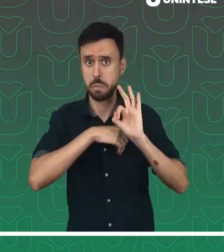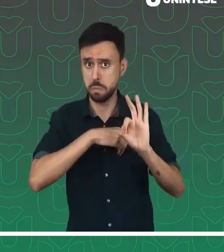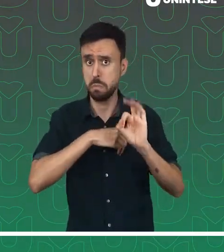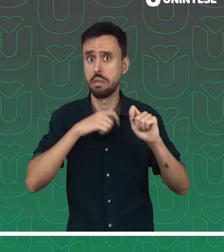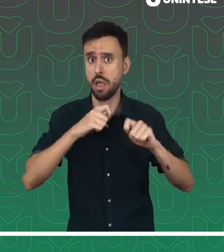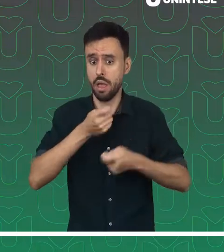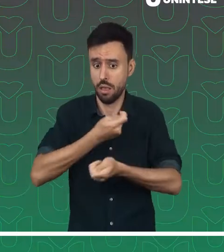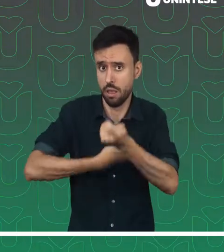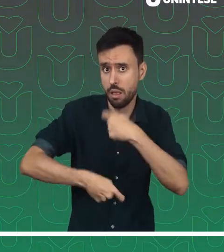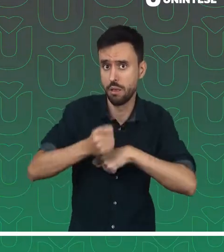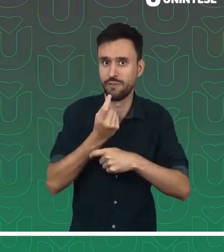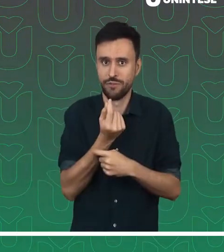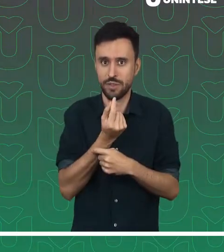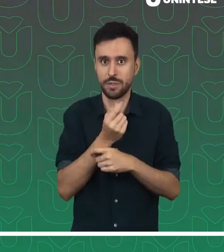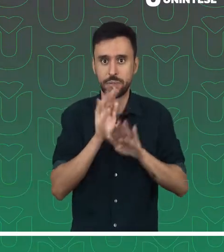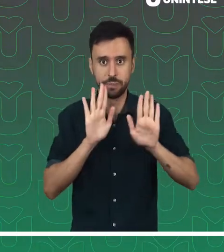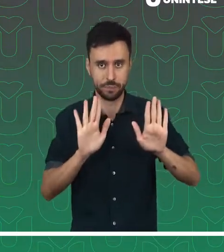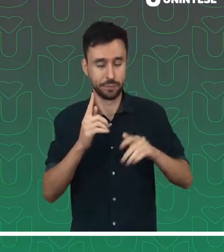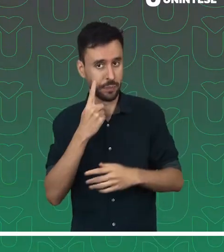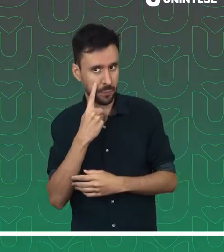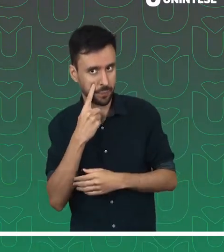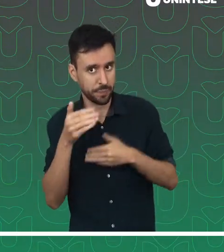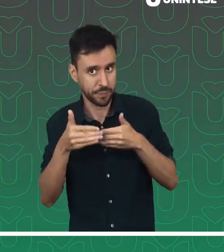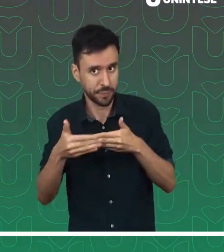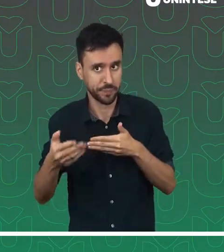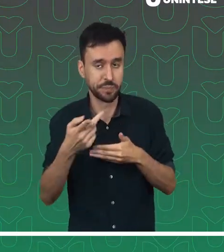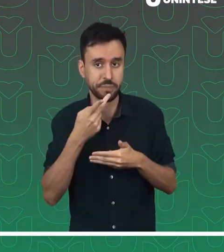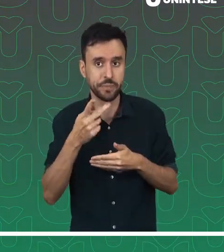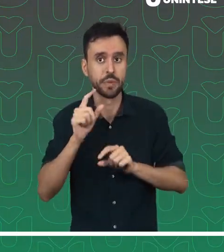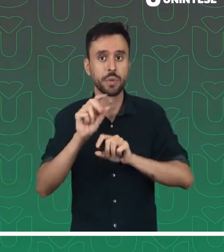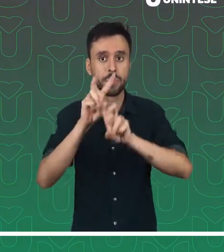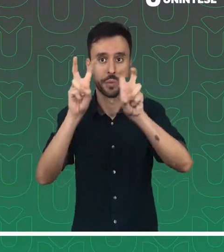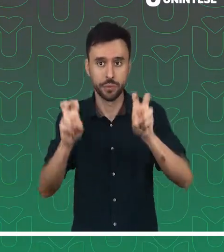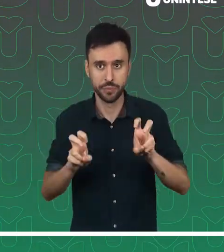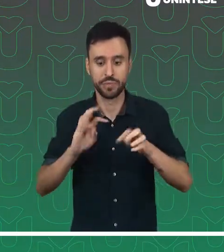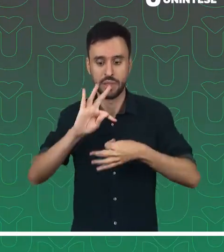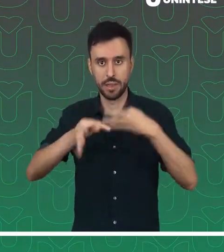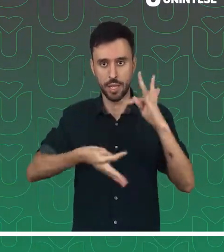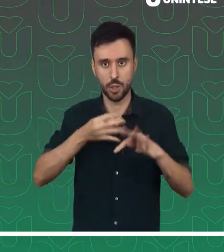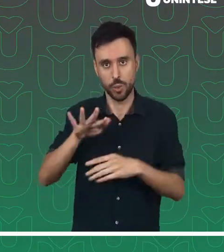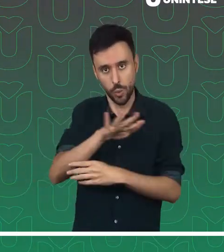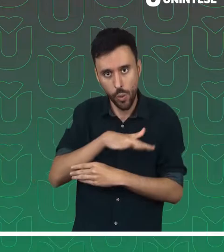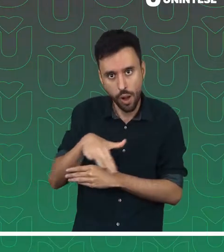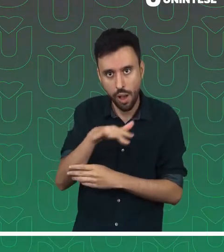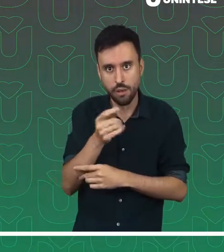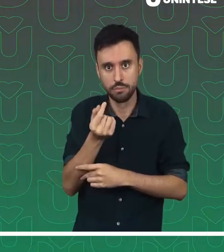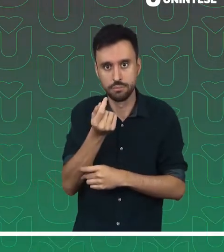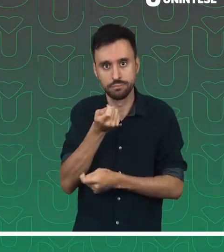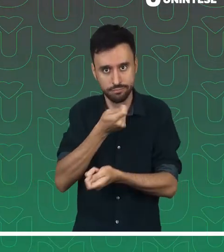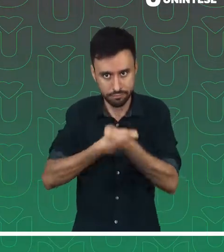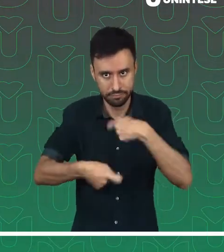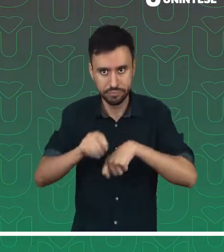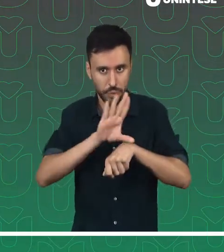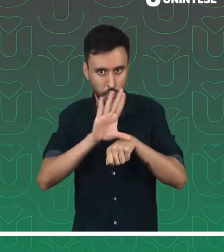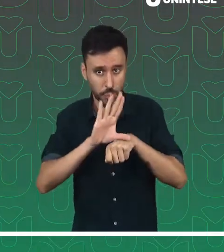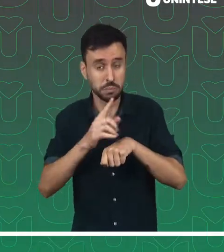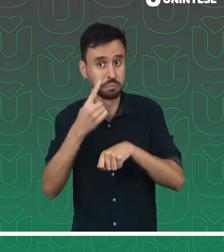salários como gestor financeiro. Mas vamos falar mais especificamente sobre o curso Tecnólogo de Gestão Financeira aqui da Uníntese.